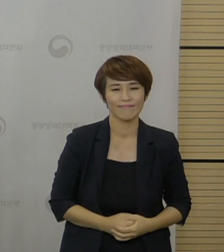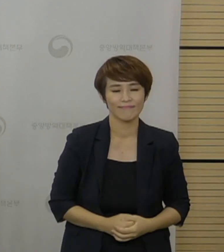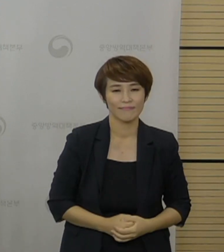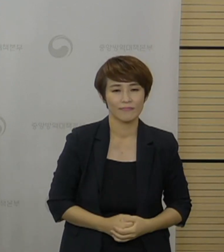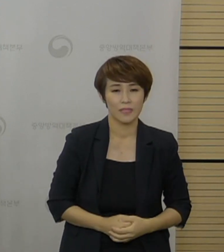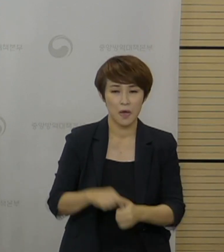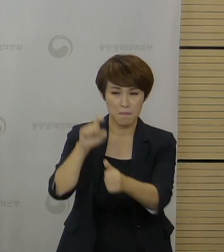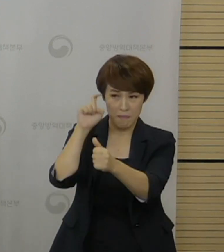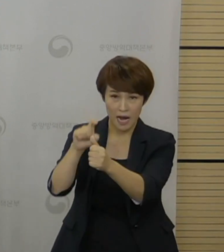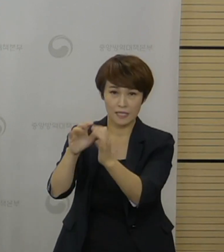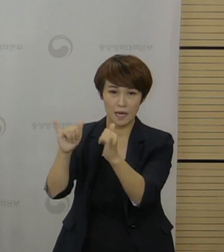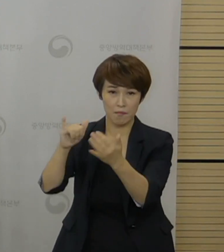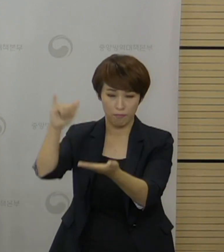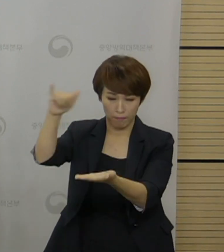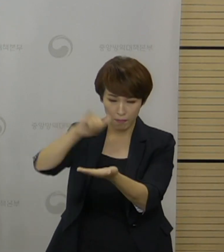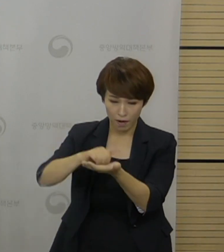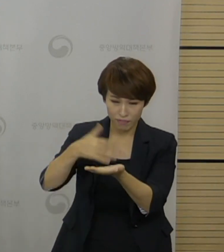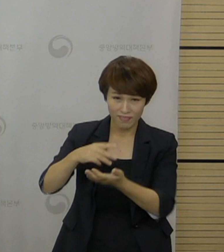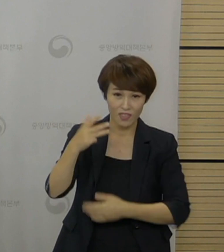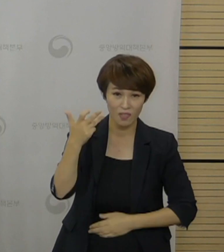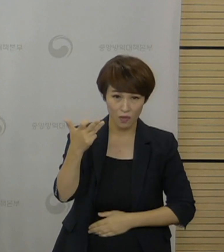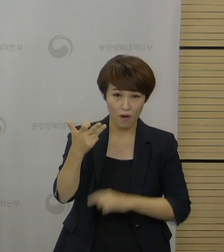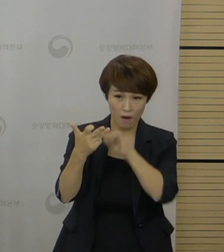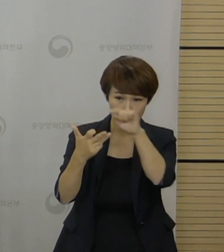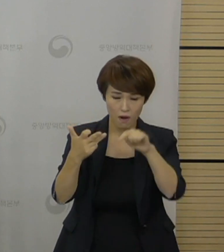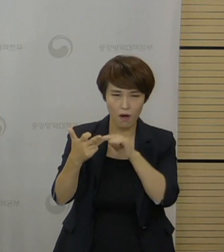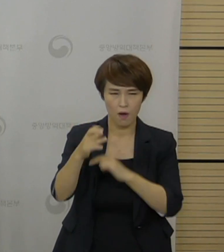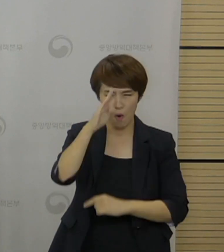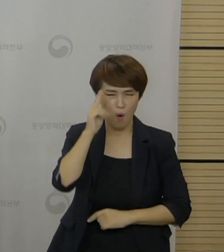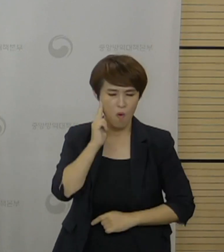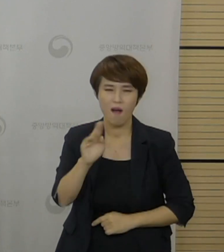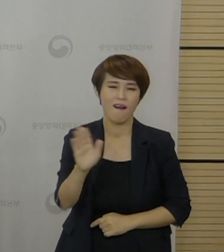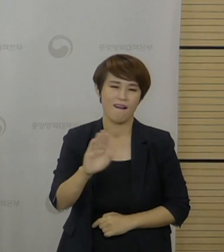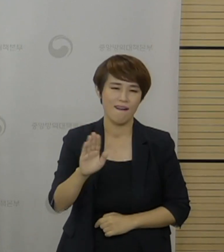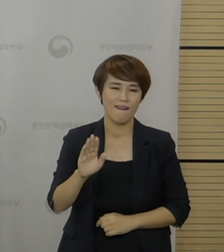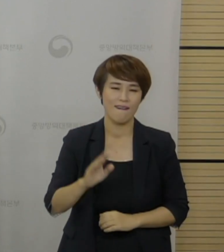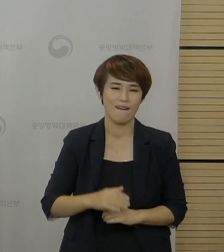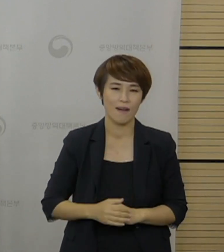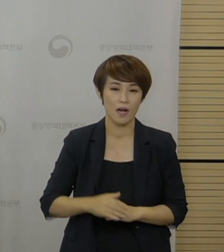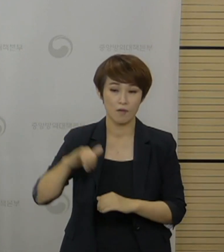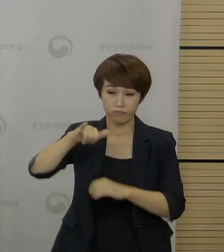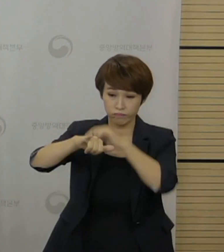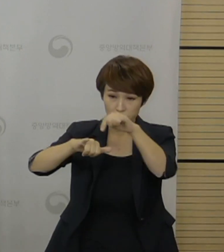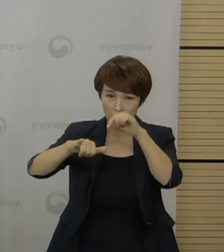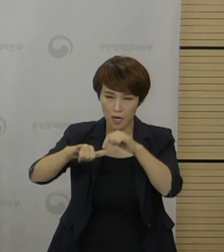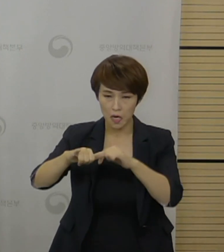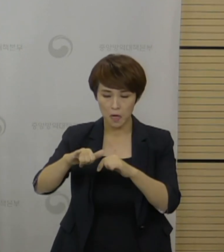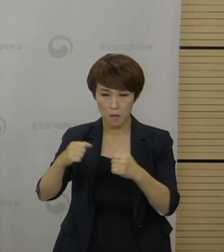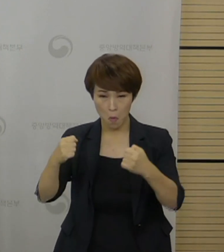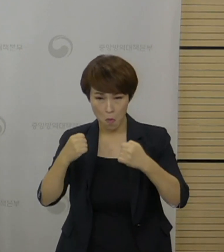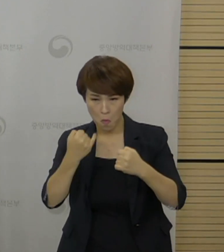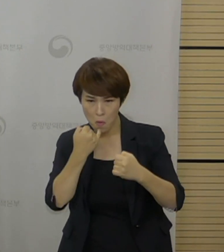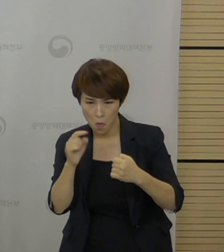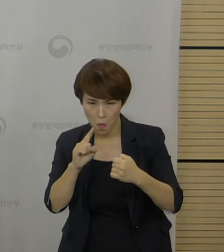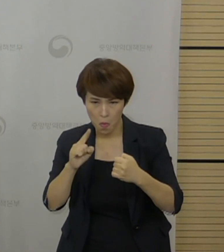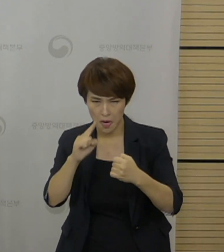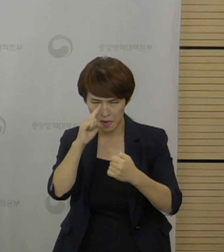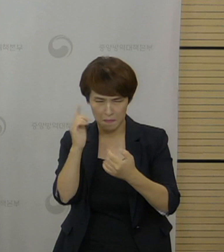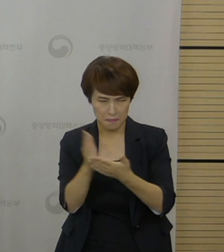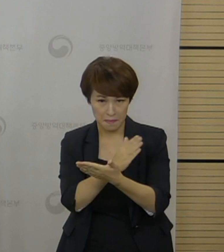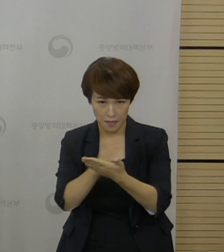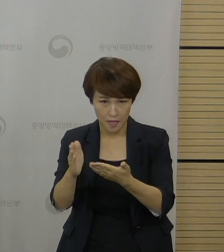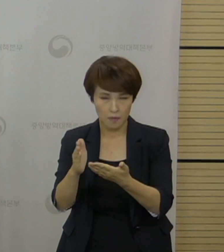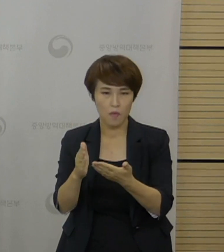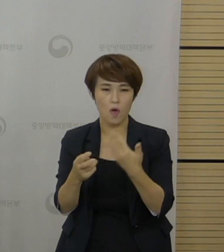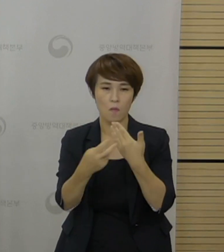확진 입국자 18명은 모두 경증으로 확인되었고 기내에서 건강상태에 대한 평가에 따라서 병원이나